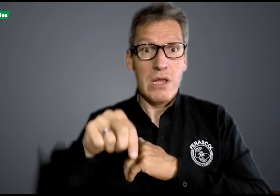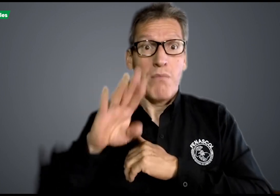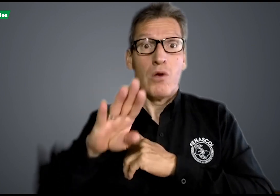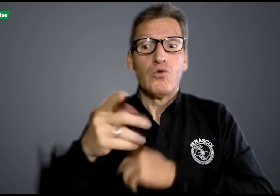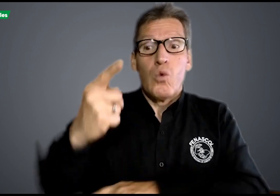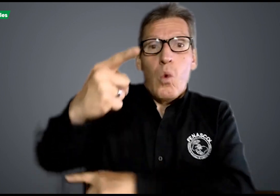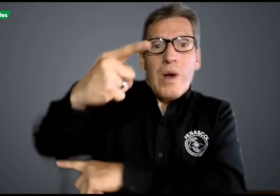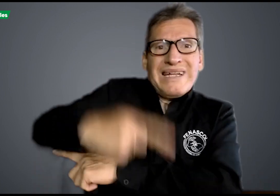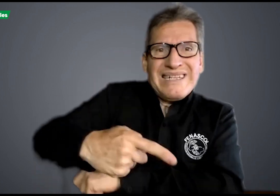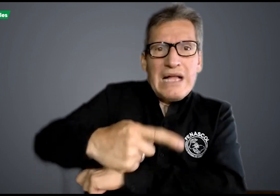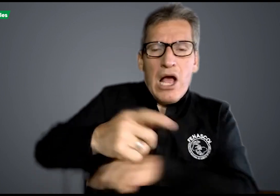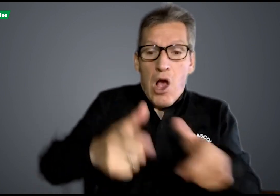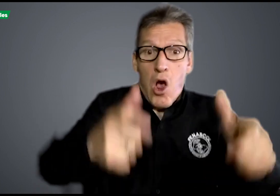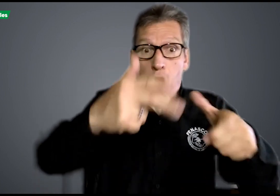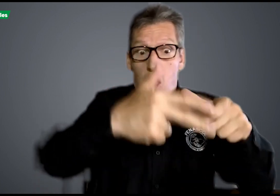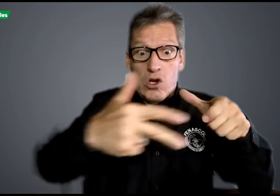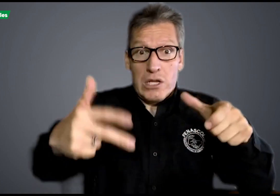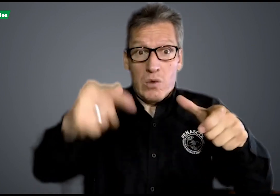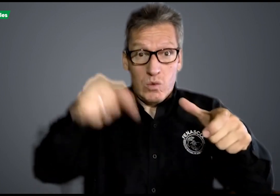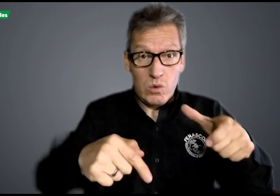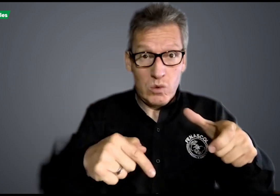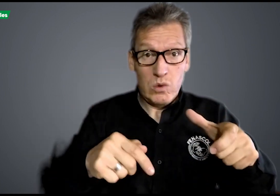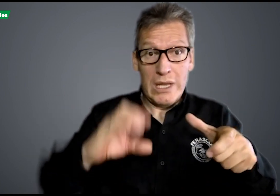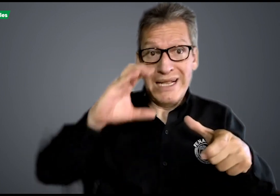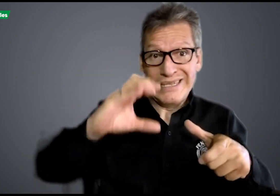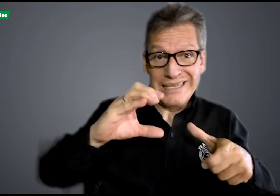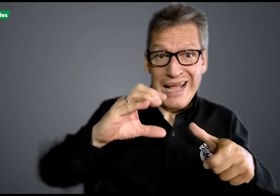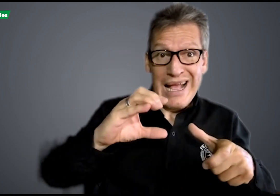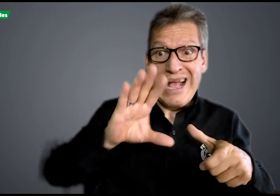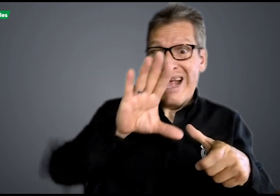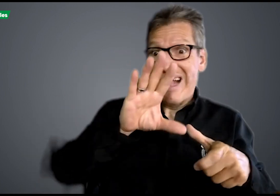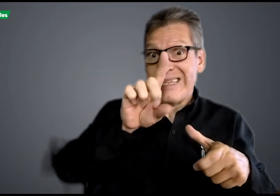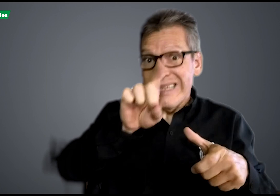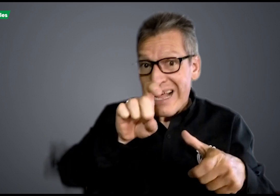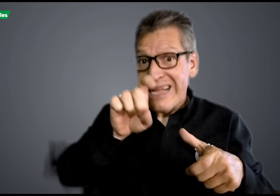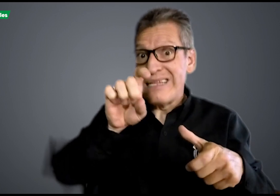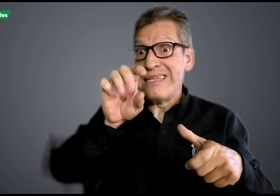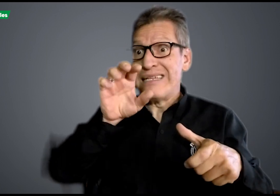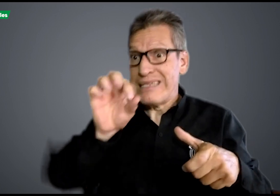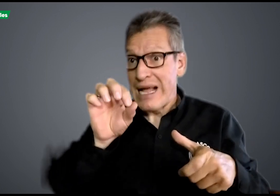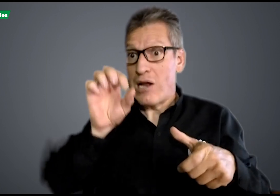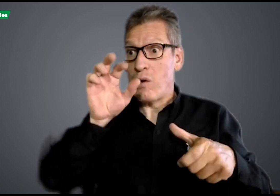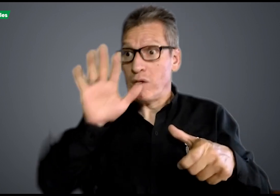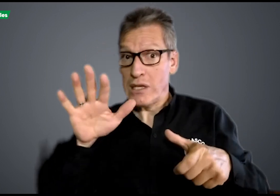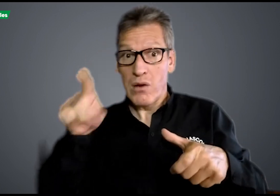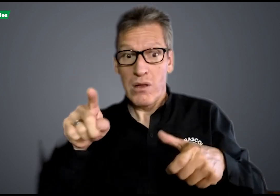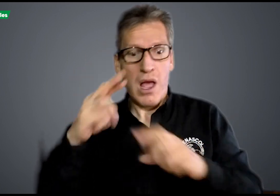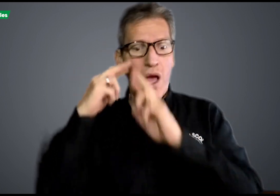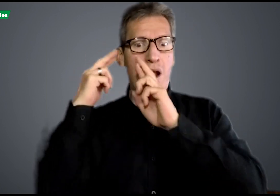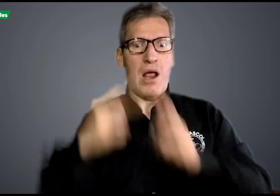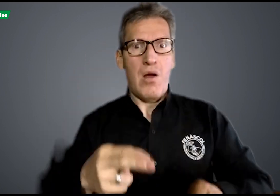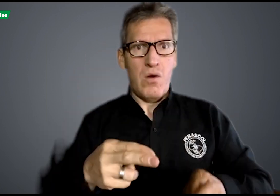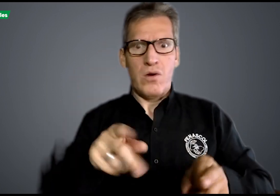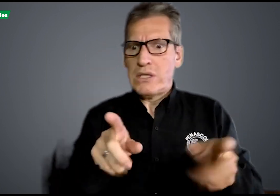la lengua de señas. En Colombia, tenemos la ley 323. Es un mandato